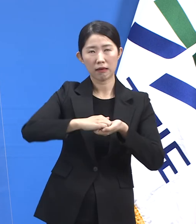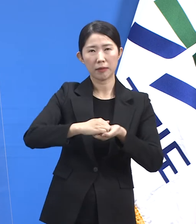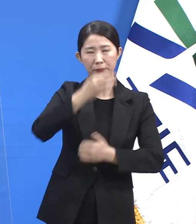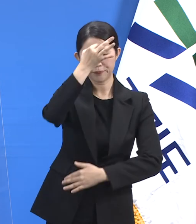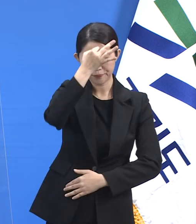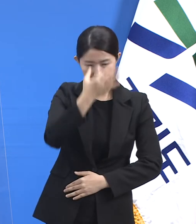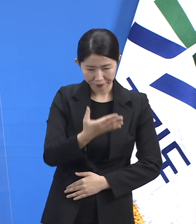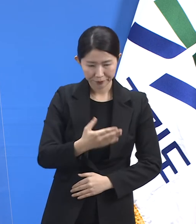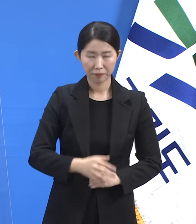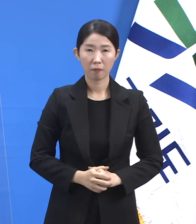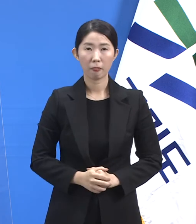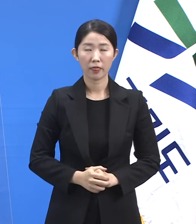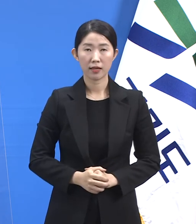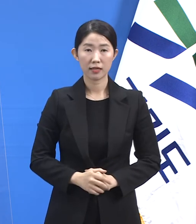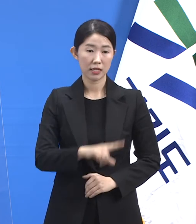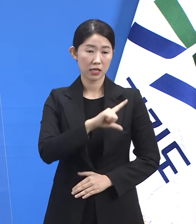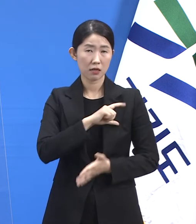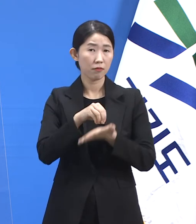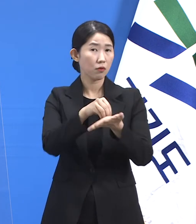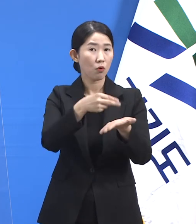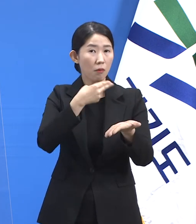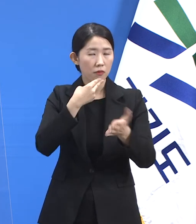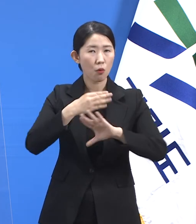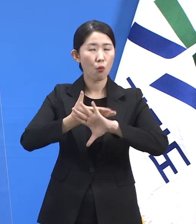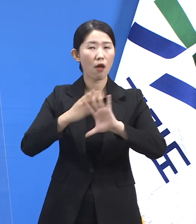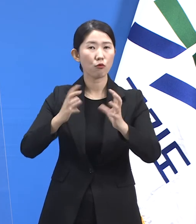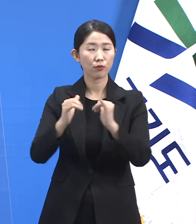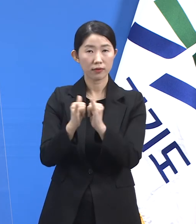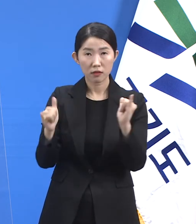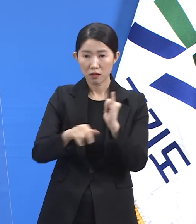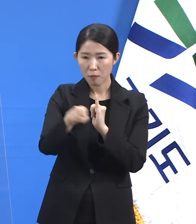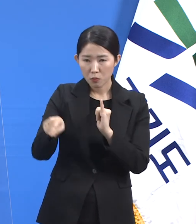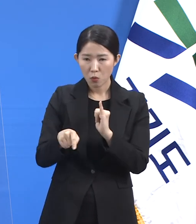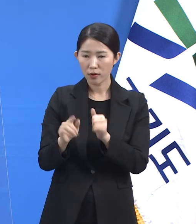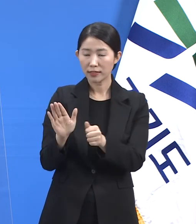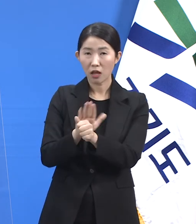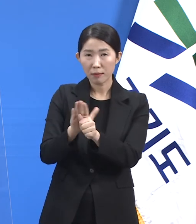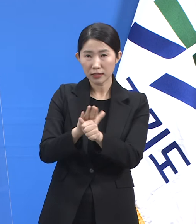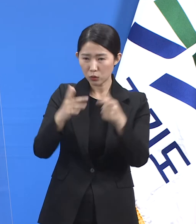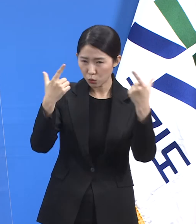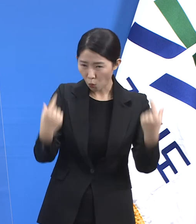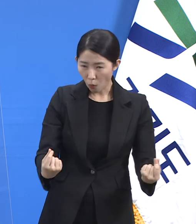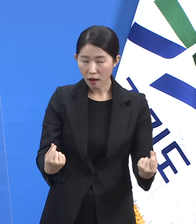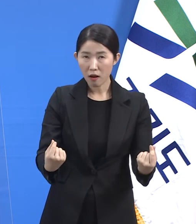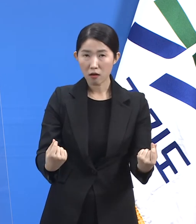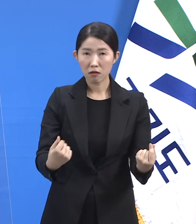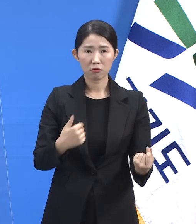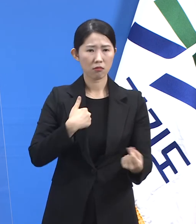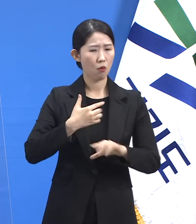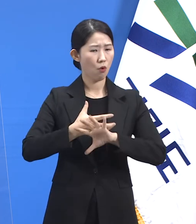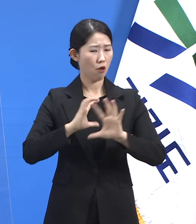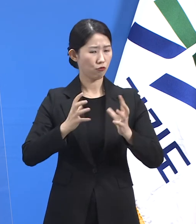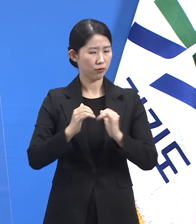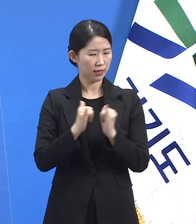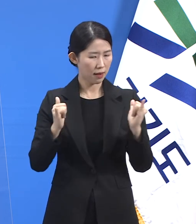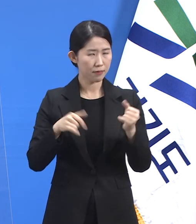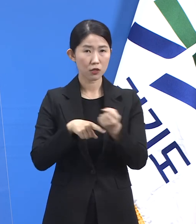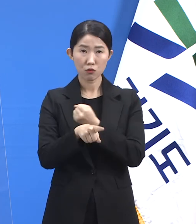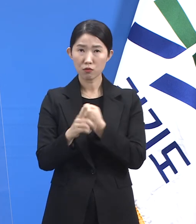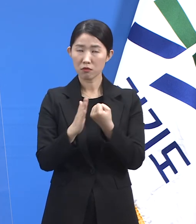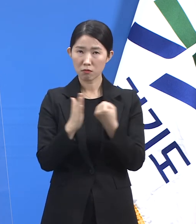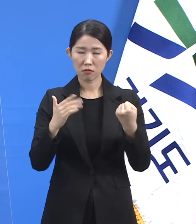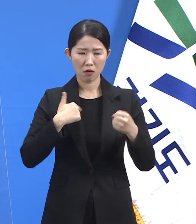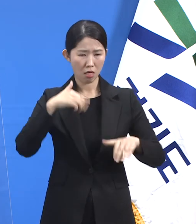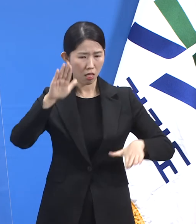미등록 상태의 외국인 노동자들에게도 동일한 서비스를 신분상의 불이익 없이 무료로 제공하려는